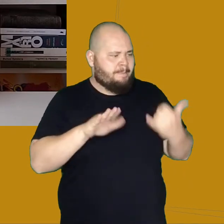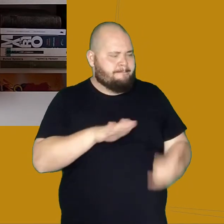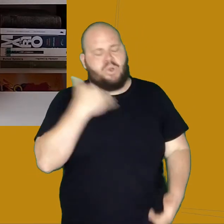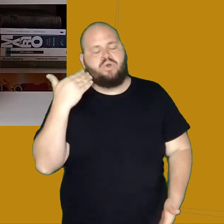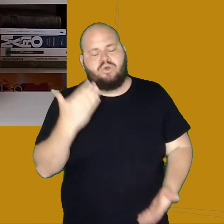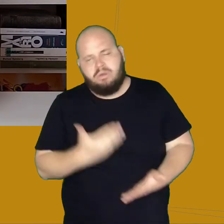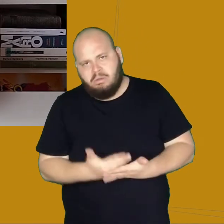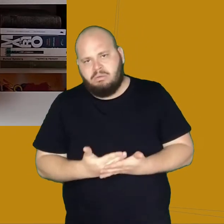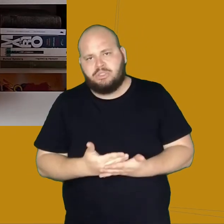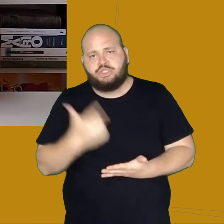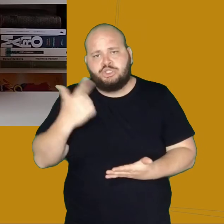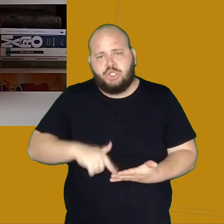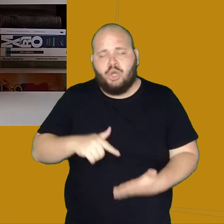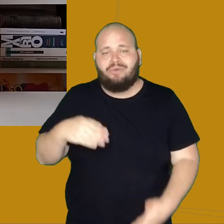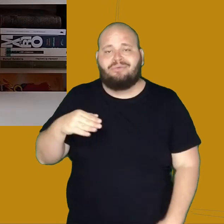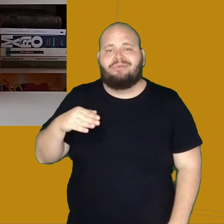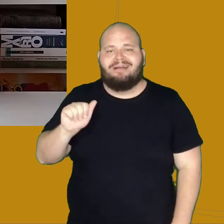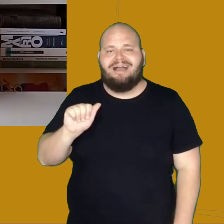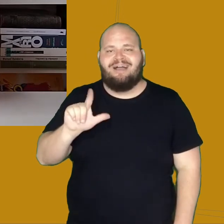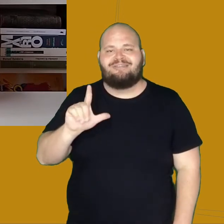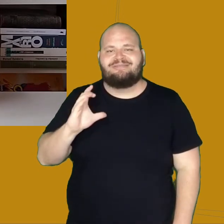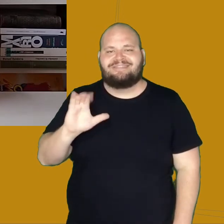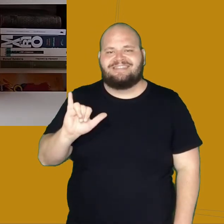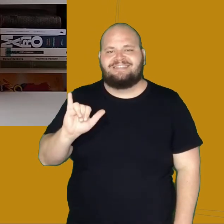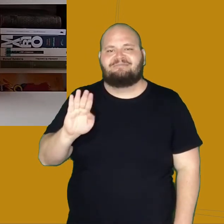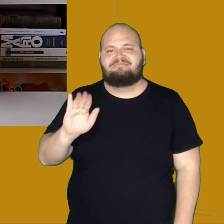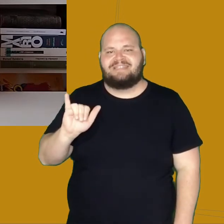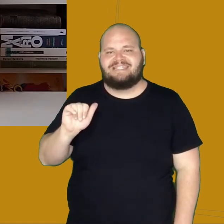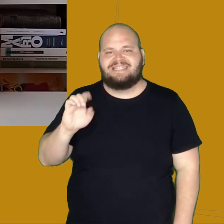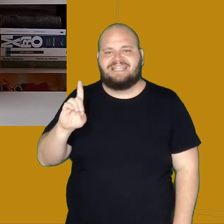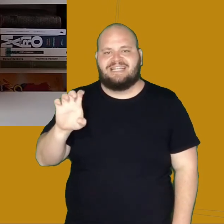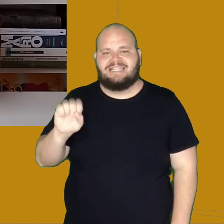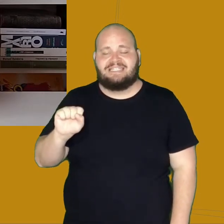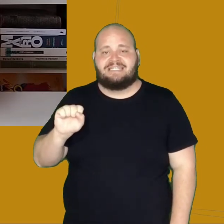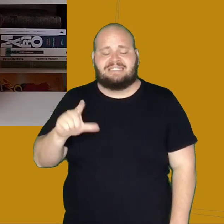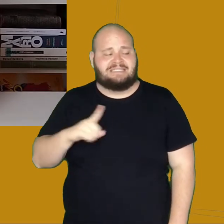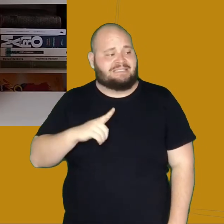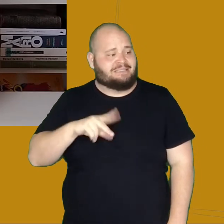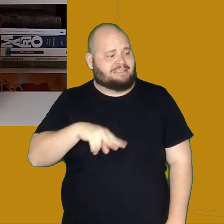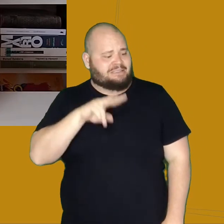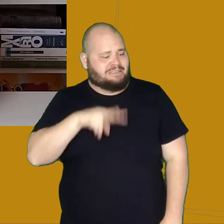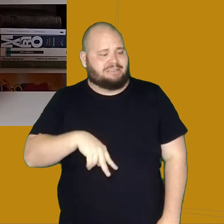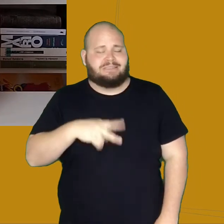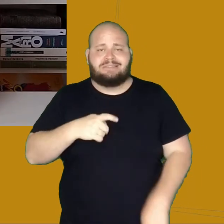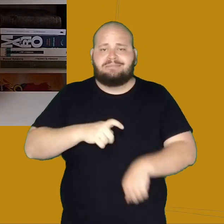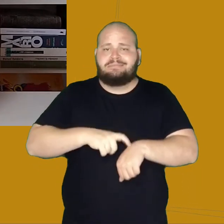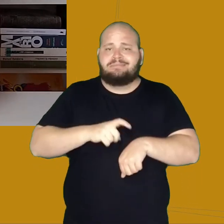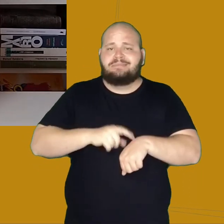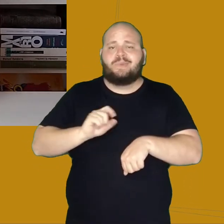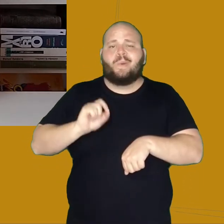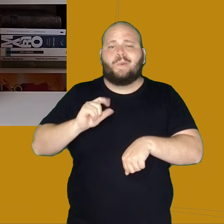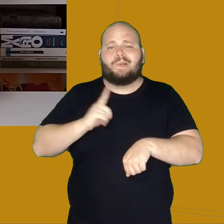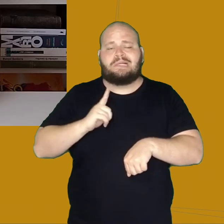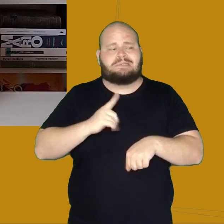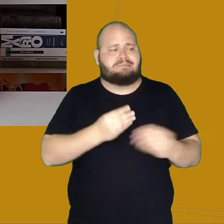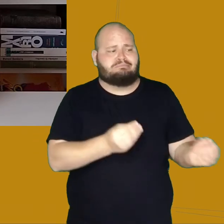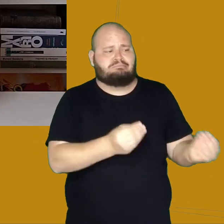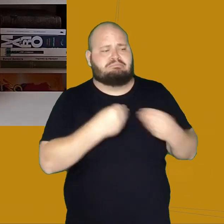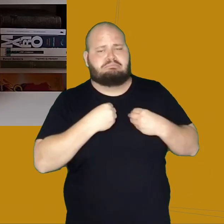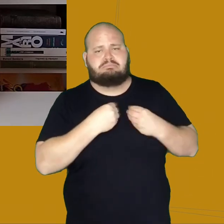Alcibiades, por mais que tenha essa suposta alegria da antiguidade, acaba, em alguma medida, sendo derrotado pela melancolia